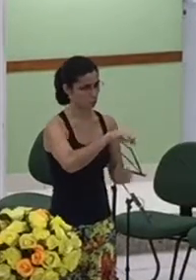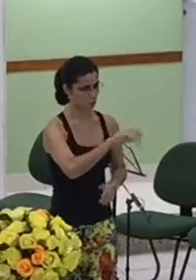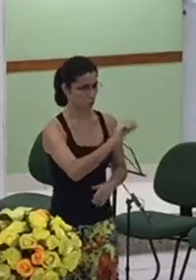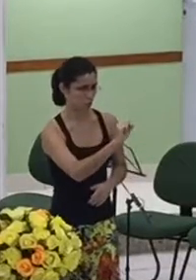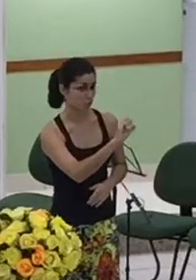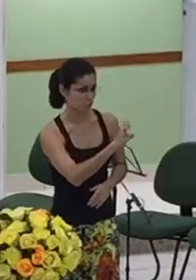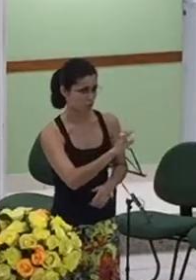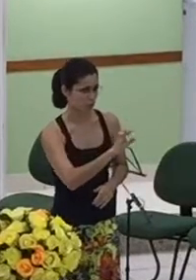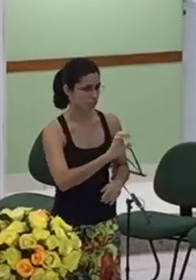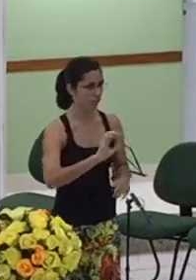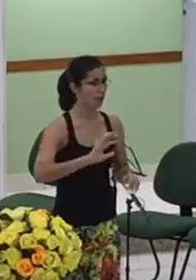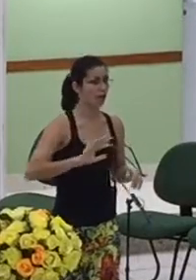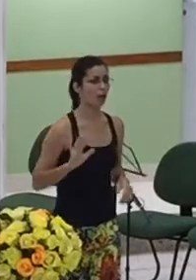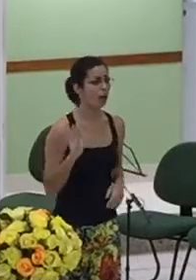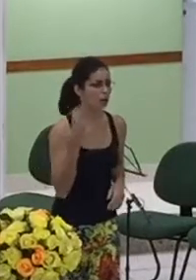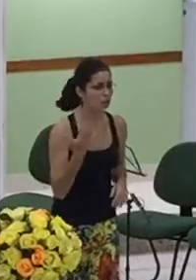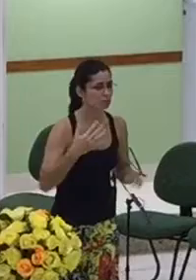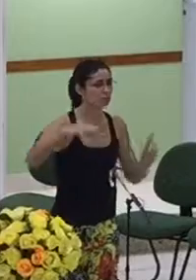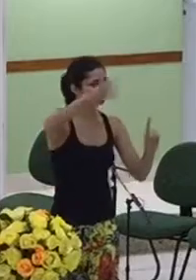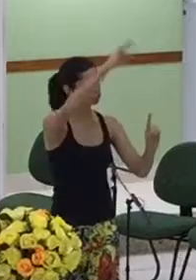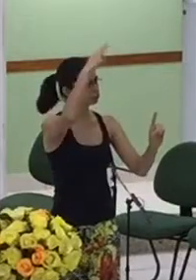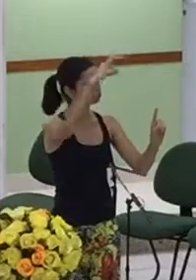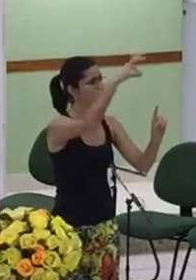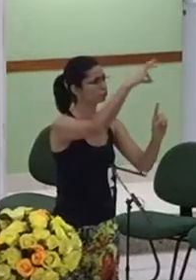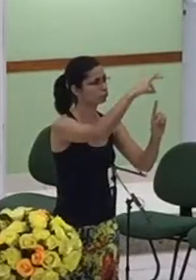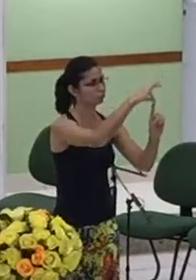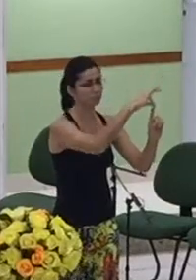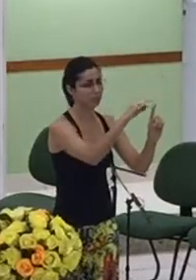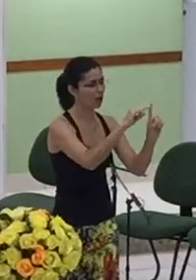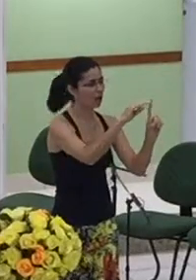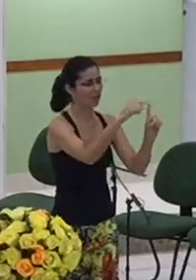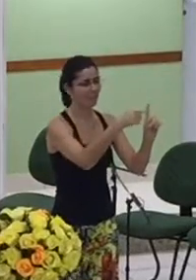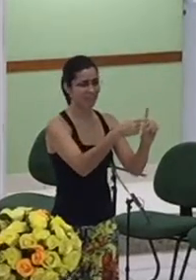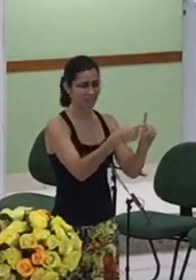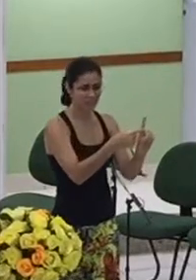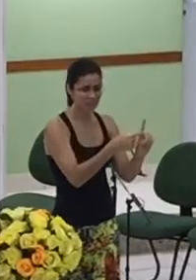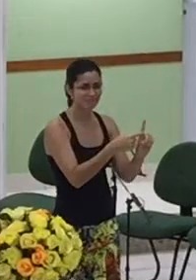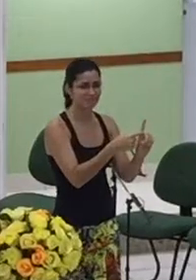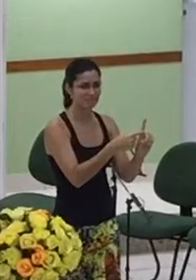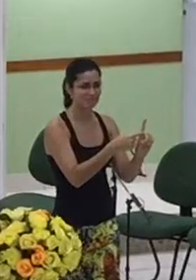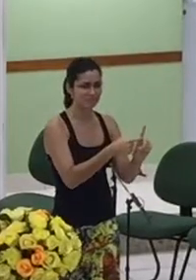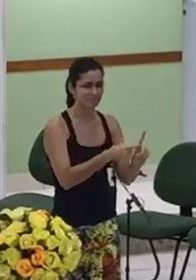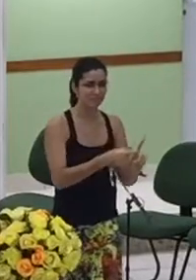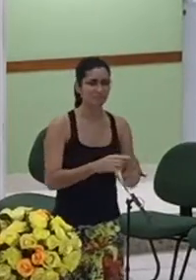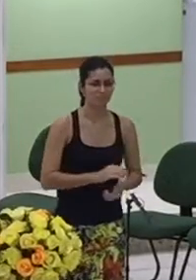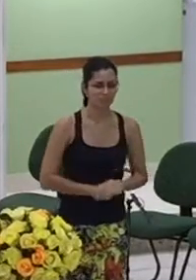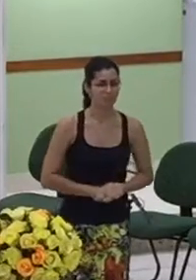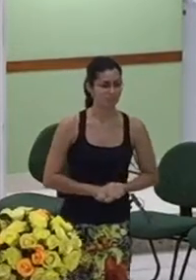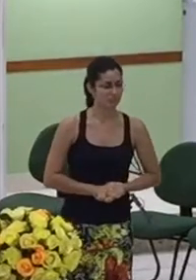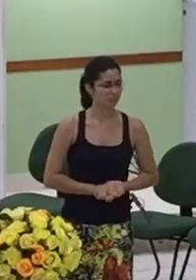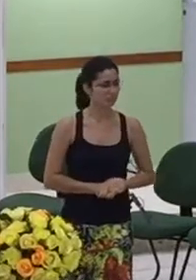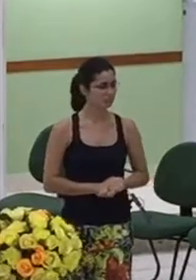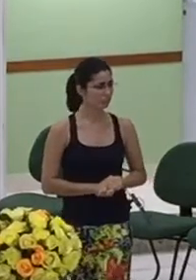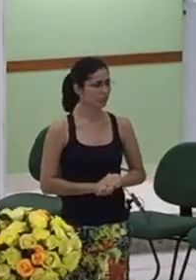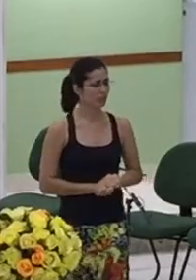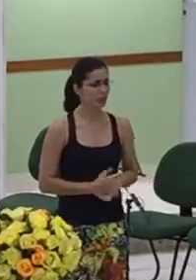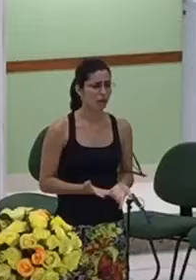Espírito Santo você talvez possa olhar e dizer assim pastor Serra ou a data, é dia de pastor Serra a Natal